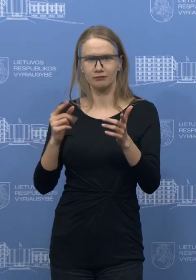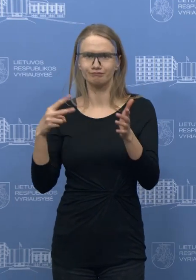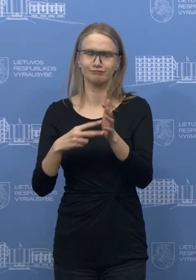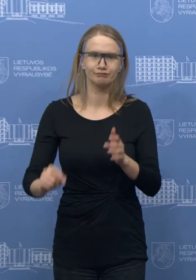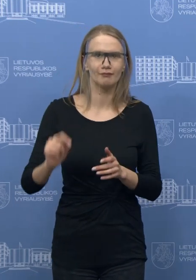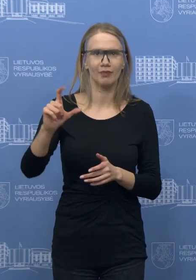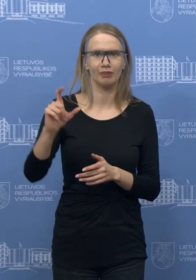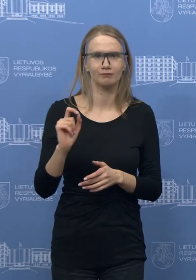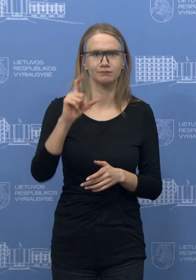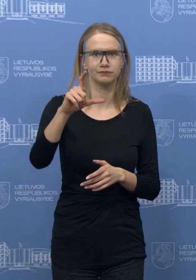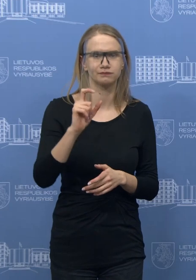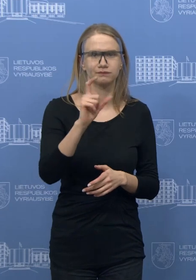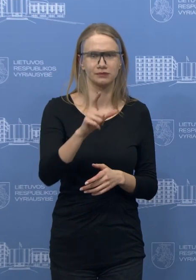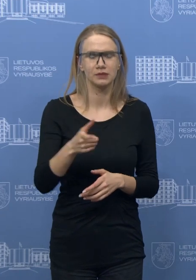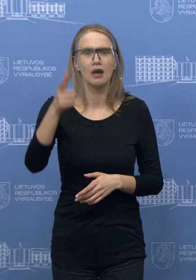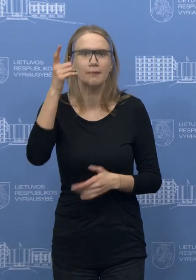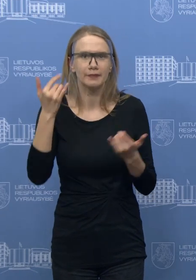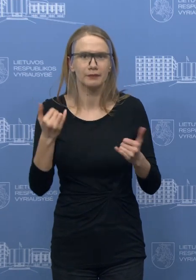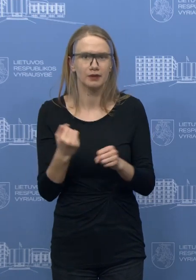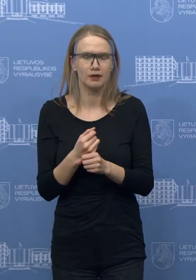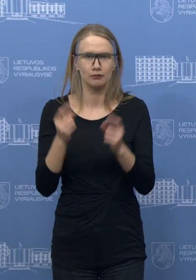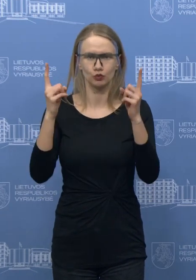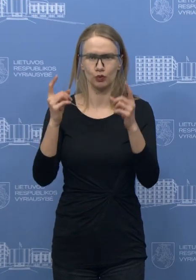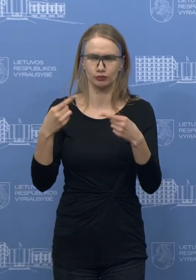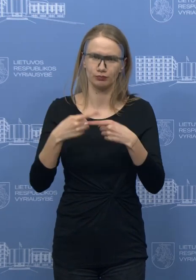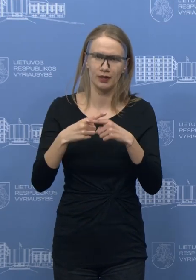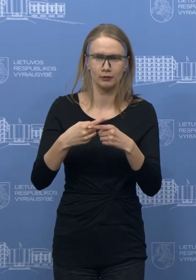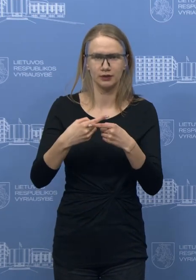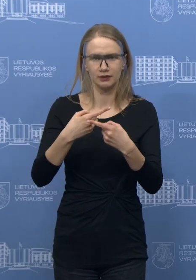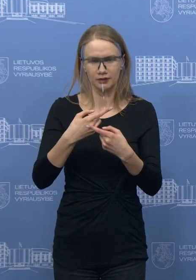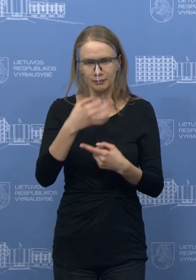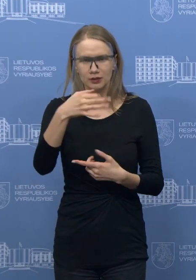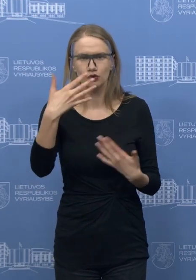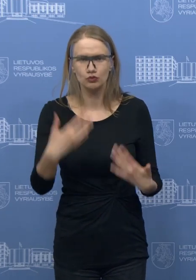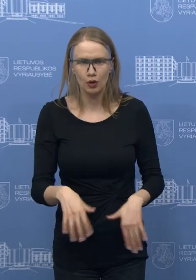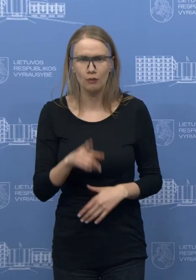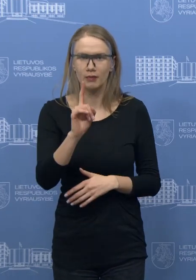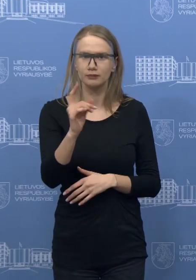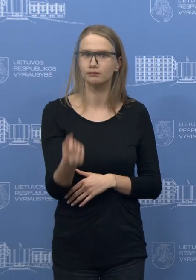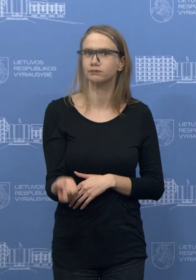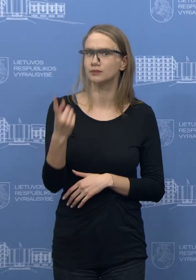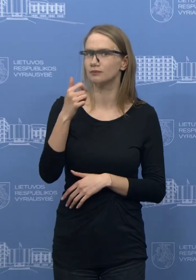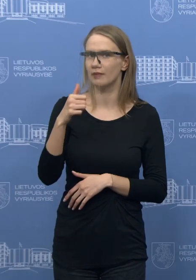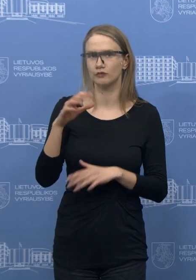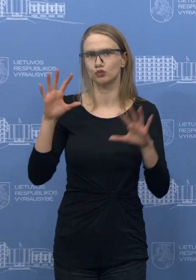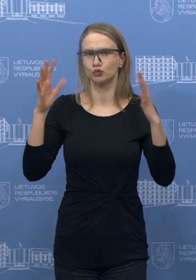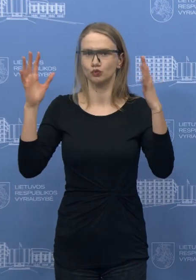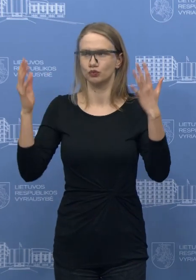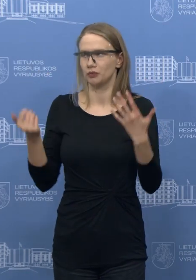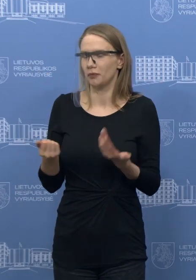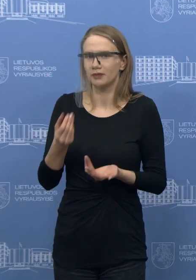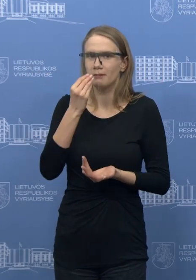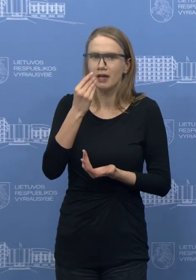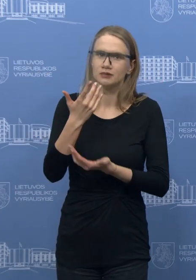šiandien būtiniausias apsaugos priemonės, dezinfekcinis kystis, bet jeigu iškiltų, sakykime, dėl atskirų produktų,